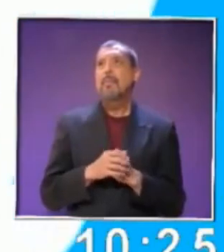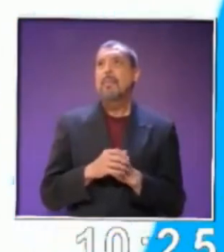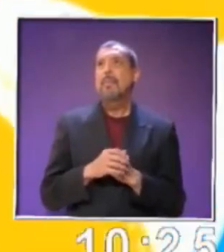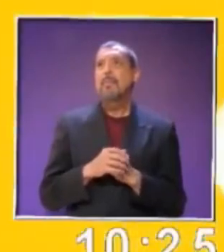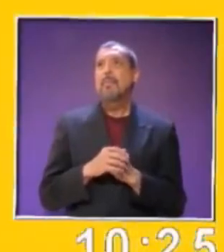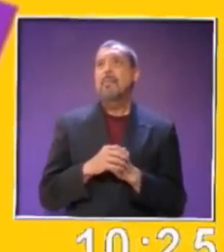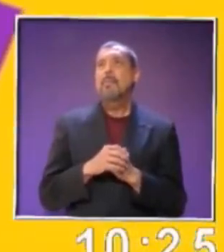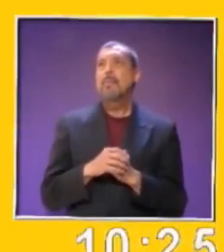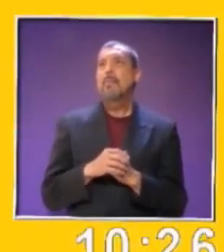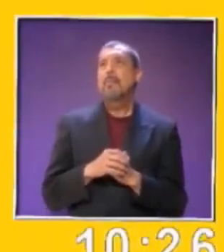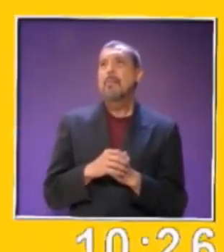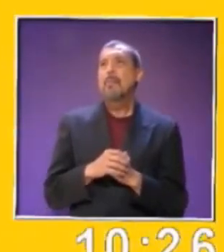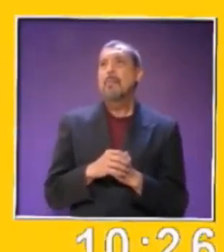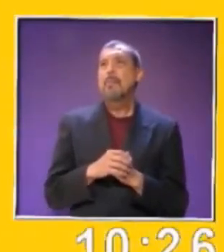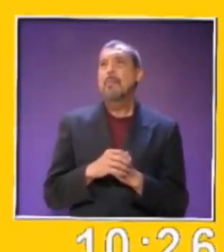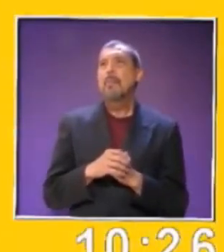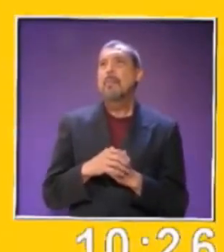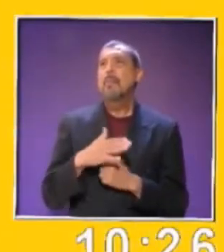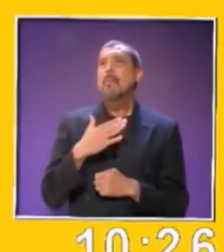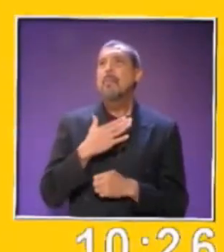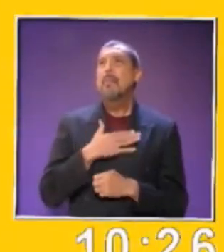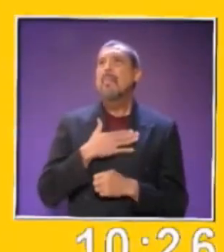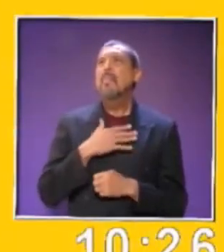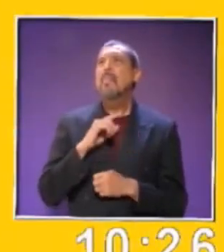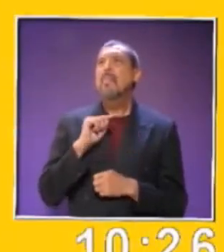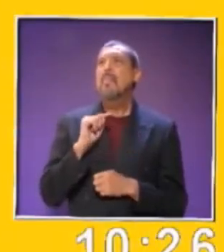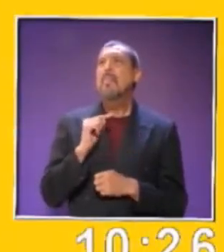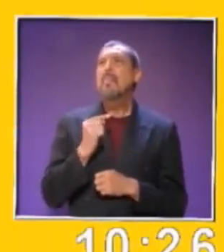Muy bien,